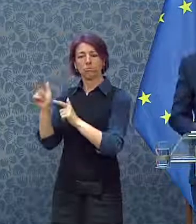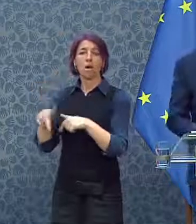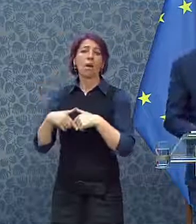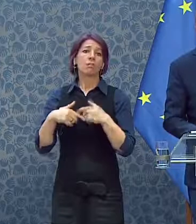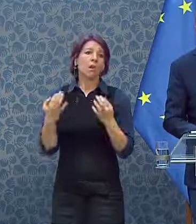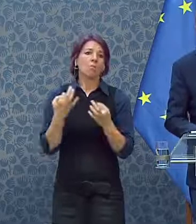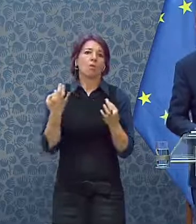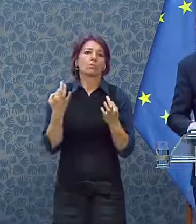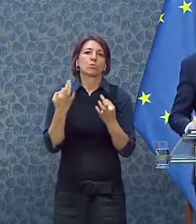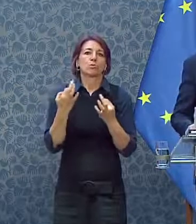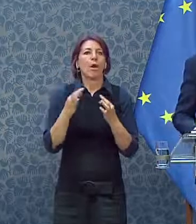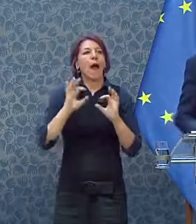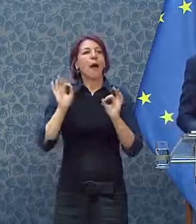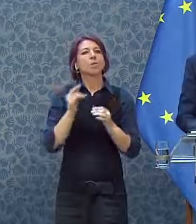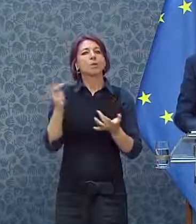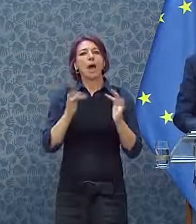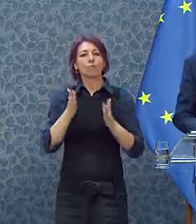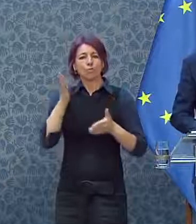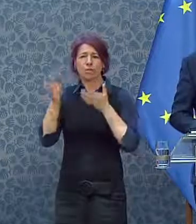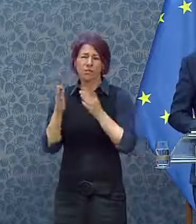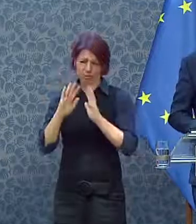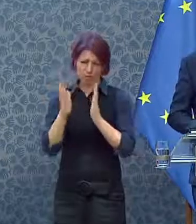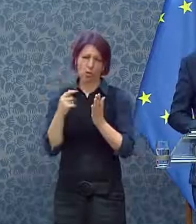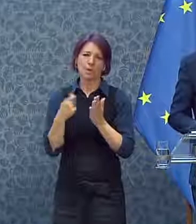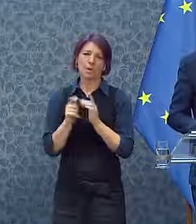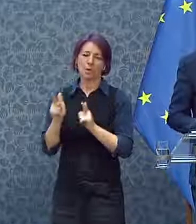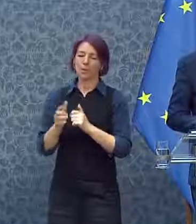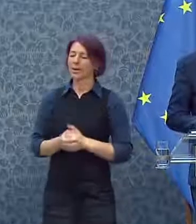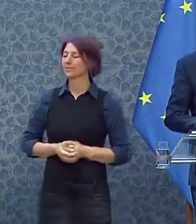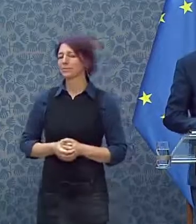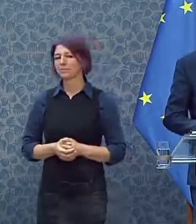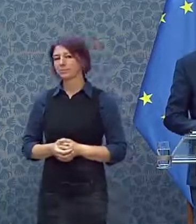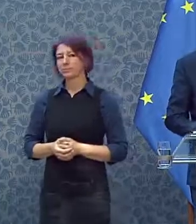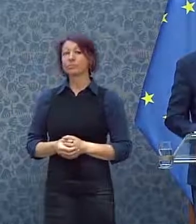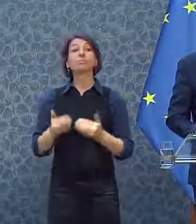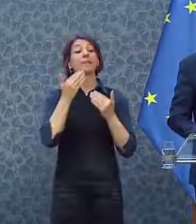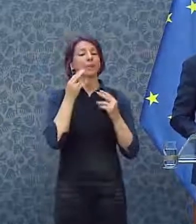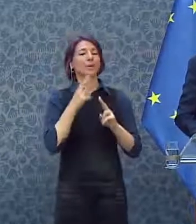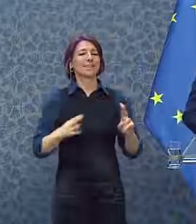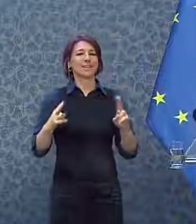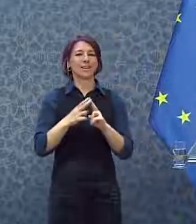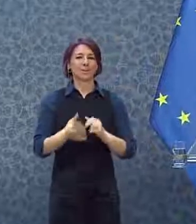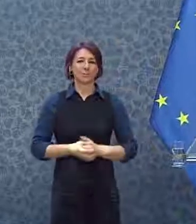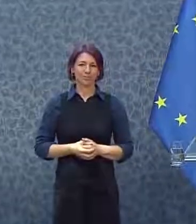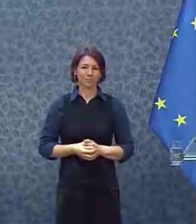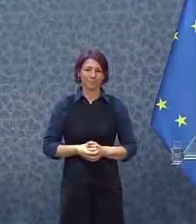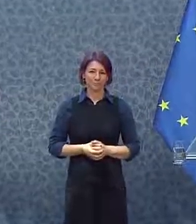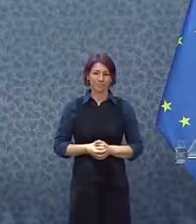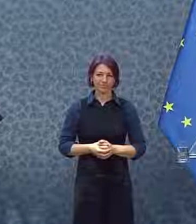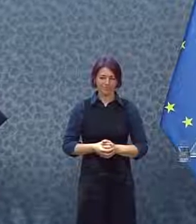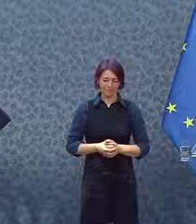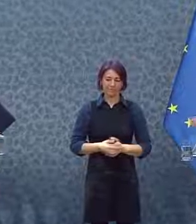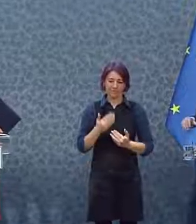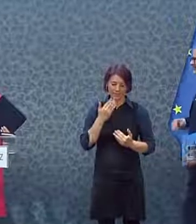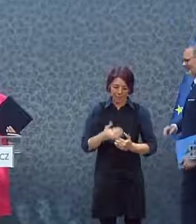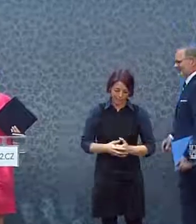Děkuji. To je dnešní tiskové konference všechno. Děkujeme za pozornost a přejem pěkný zbytek dne. Naschledanou. Naschledanou. Thank you very